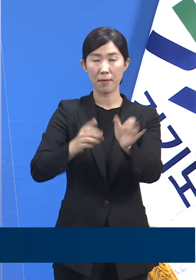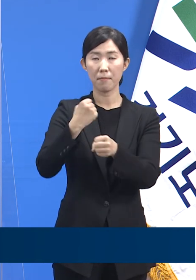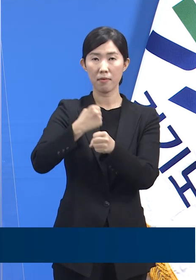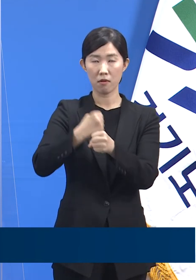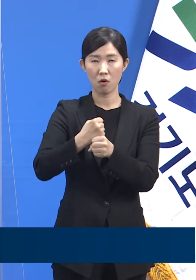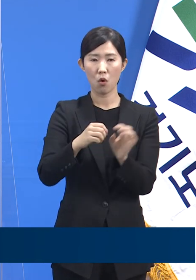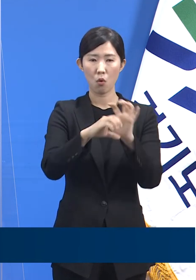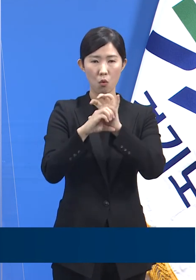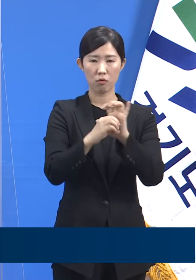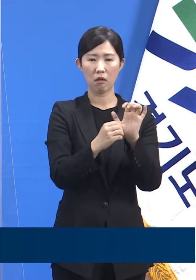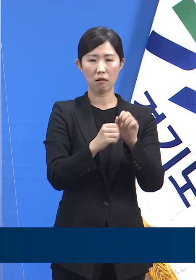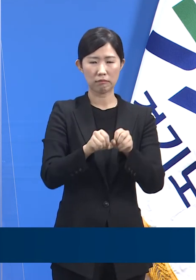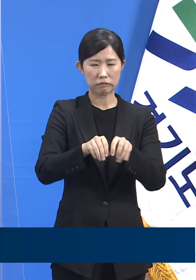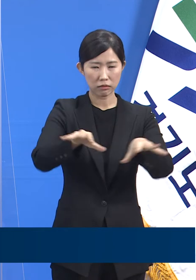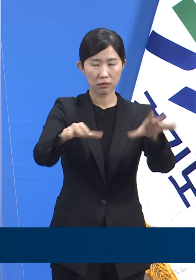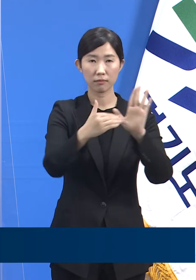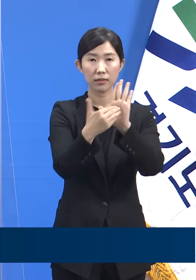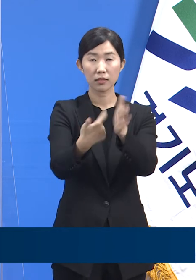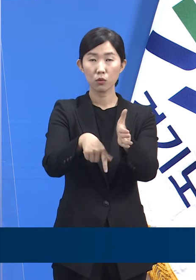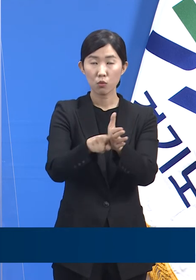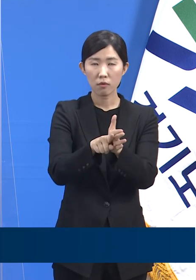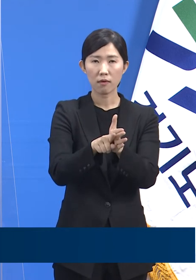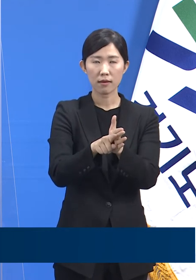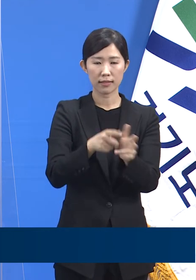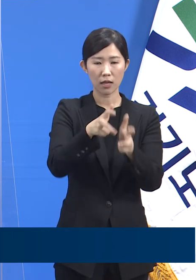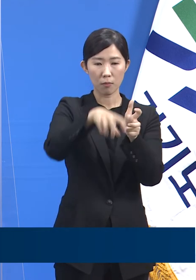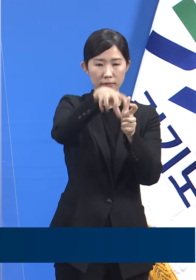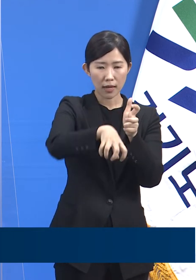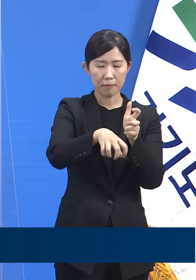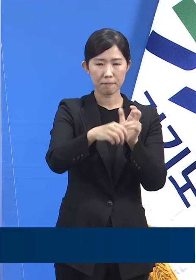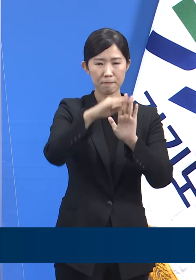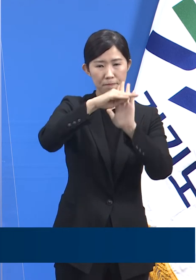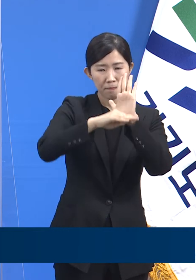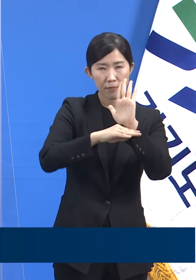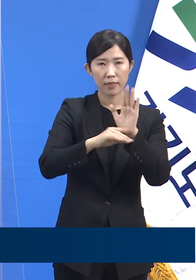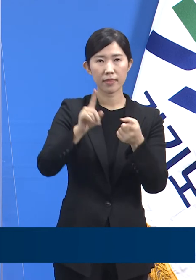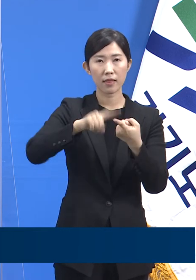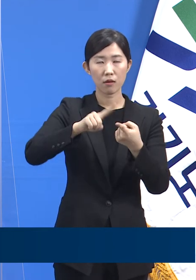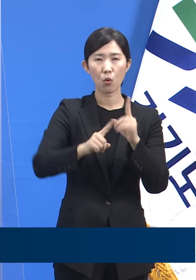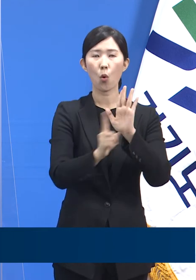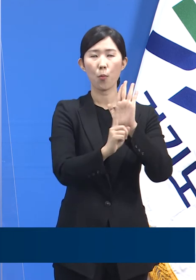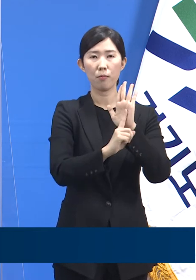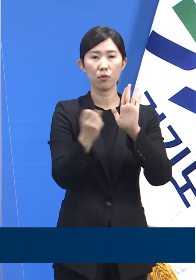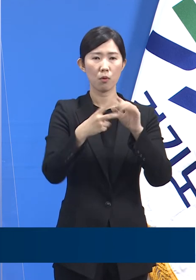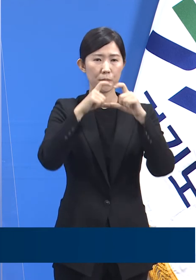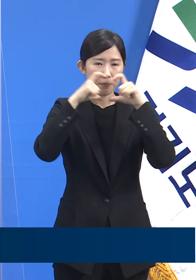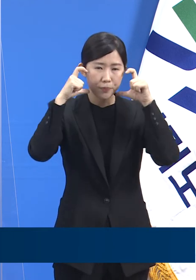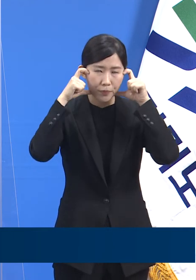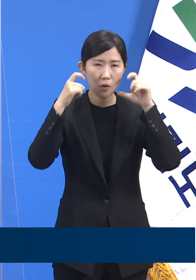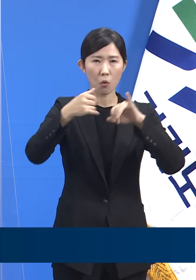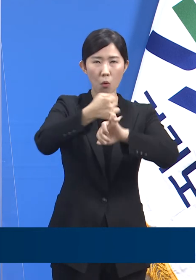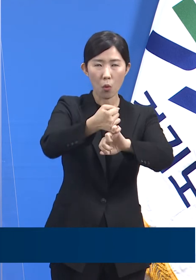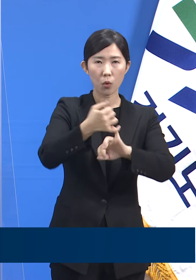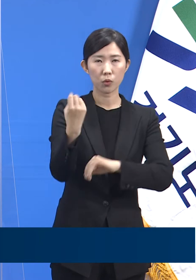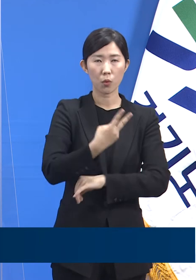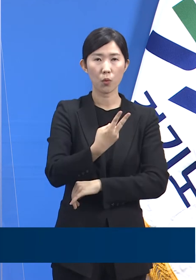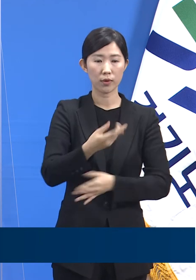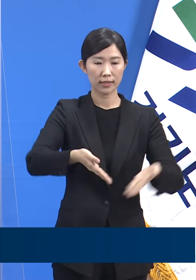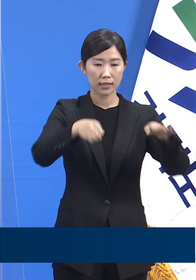사업장 대응 지침을 홍보하고 마스크 미착용 행위나 시설 관리자 이용자의